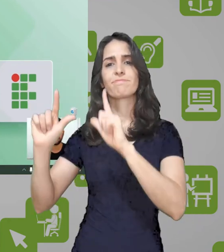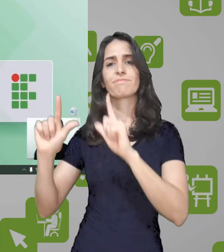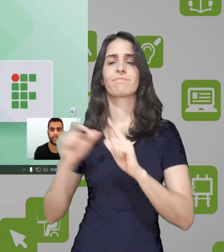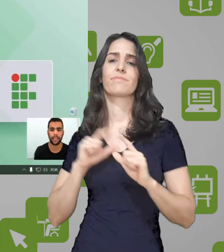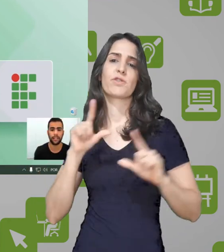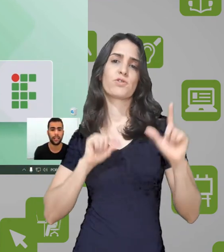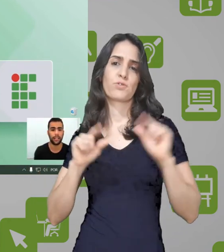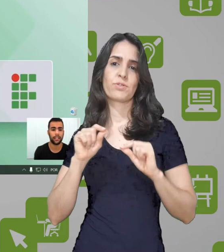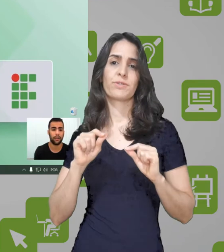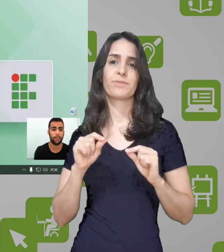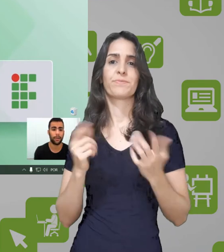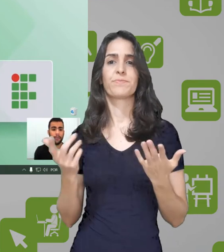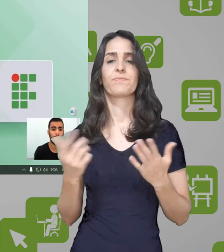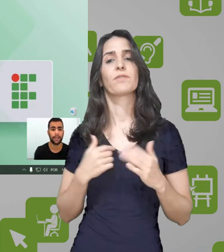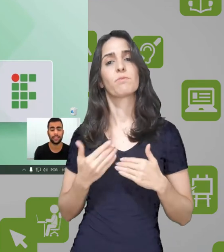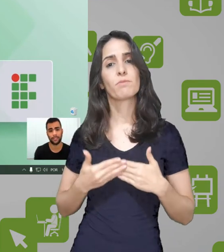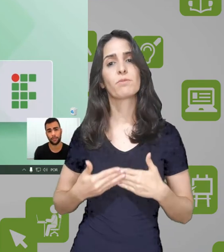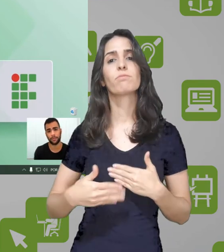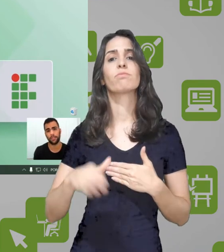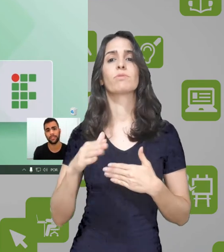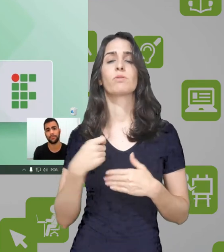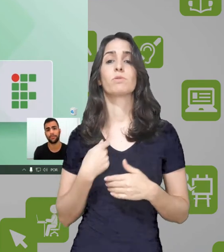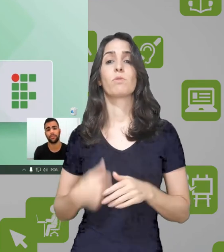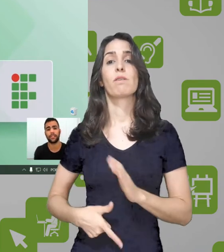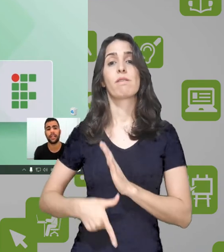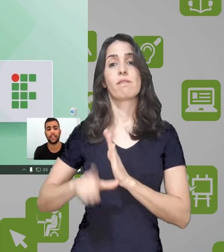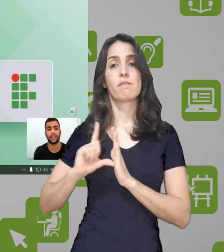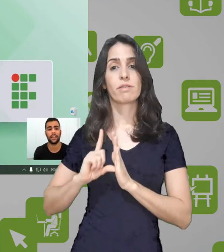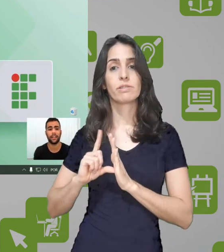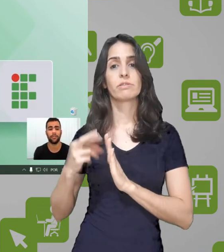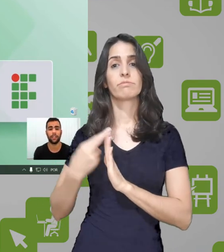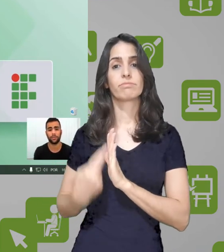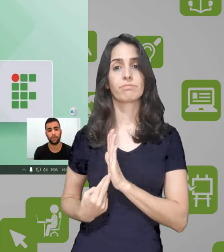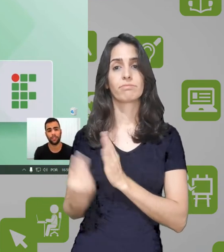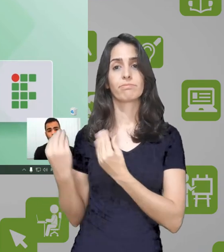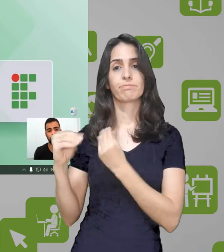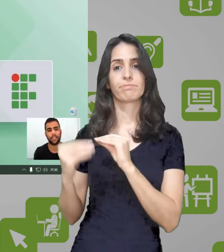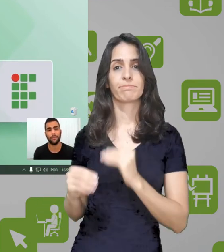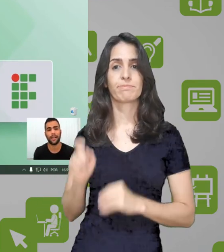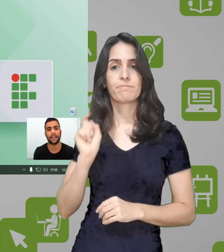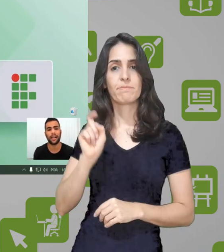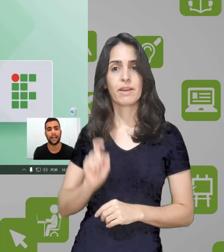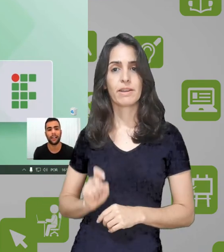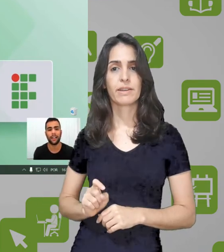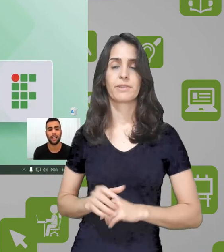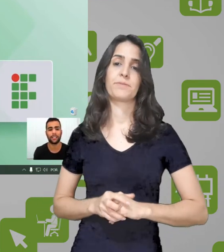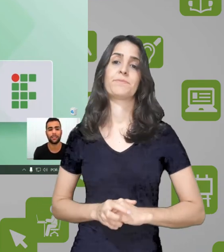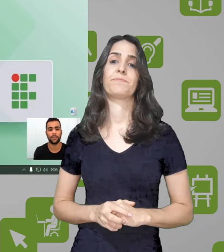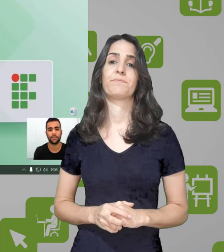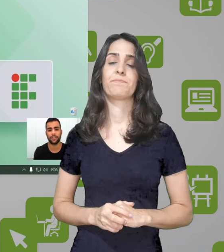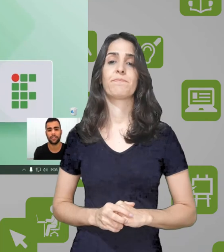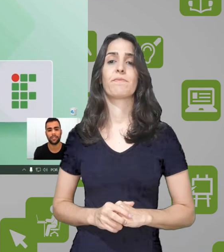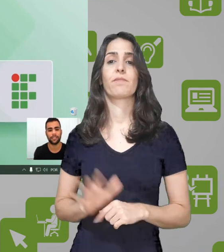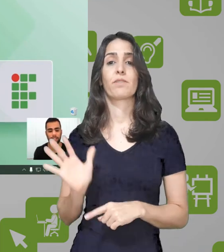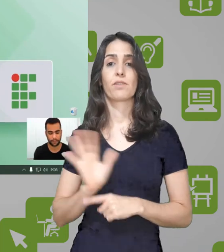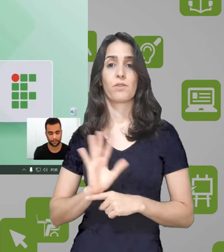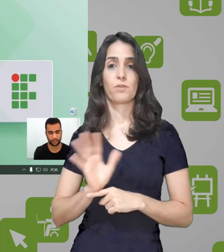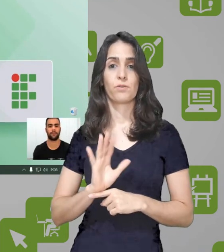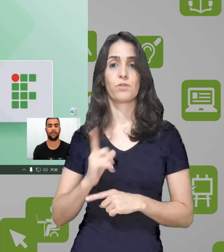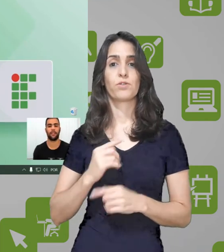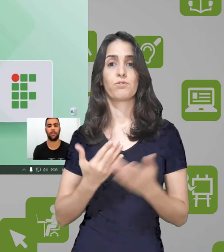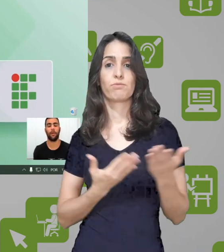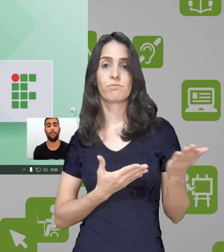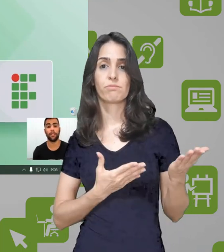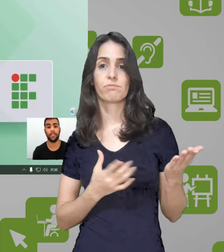que eu achar melhor na tela. Então, para essas opções funcionarem durante o meu vídeo, eu tenho que marcar essas opções aqui em cima.